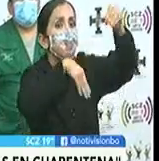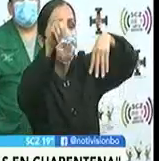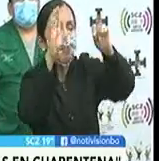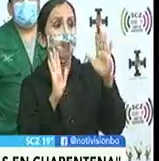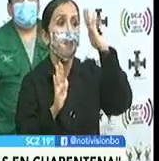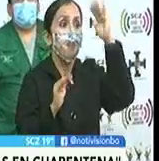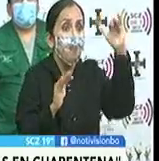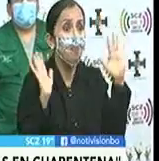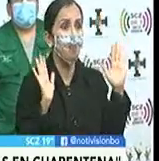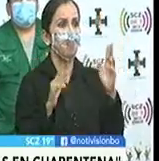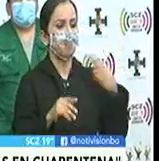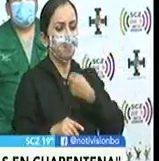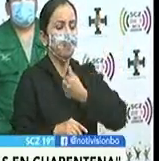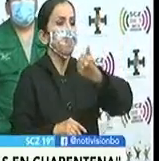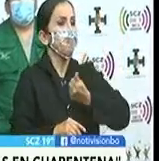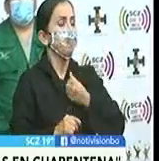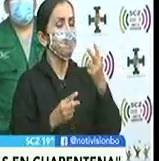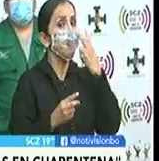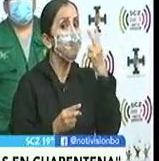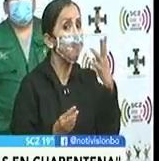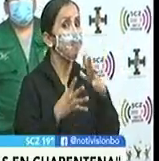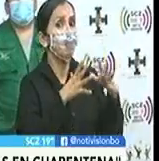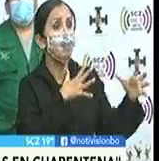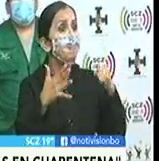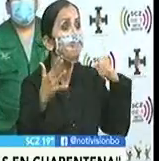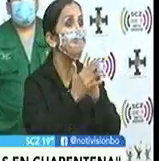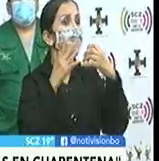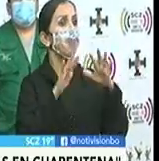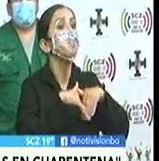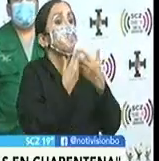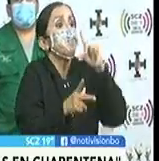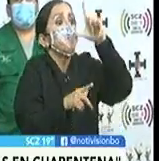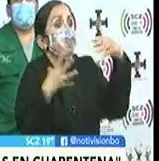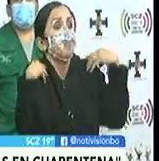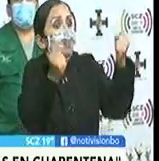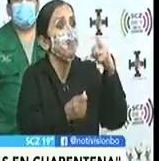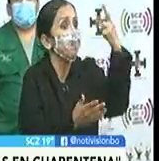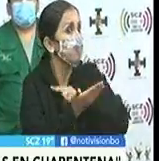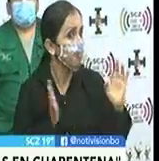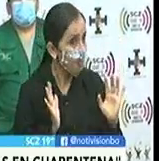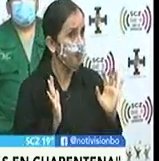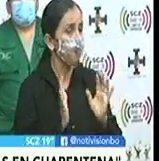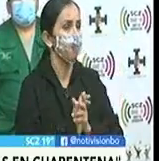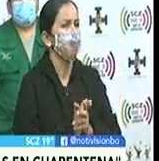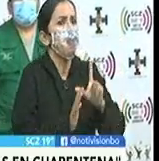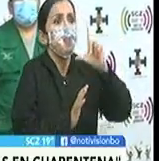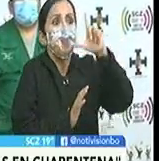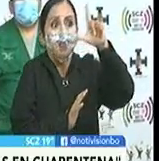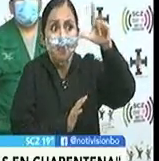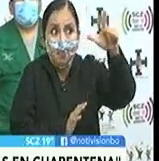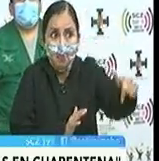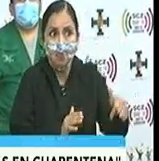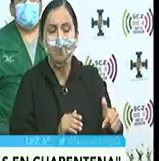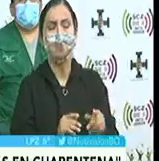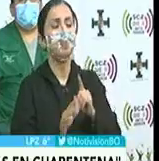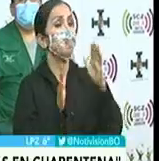que miramos nosotros el impacto sanitario que puede generar esta situación para que luego no debe quedar en la